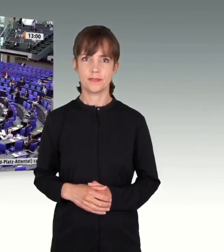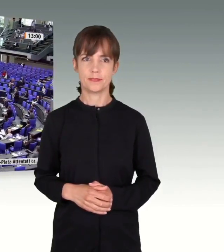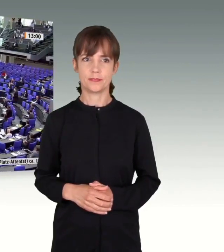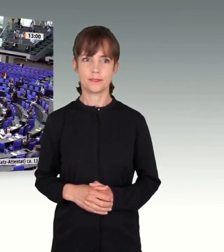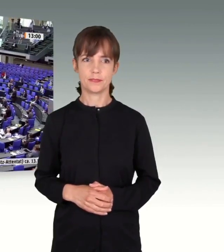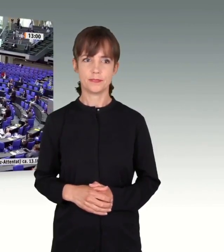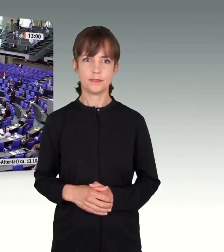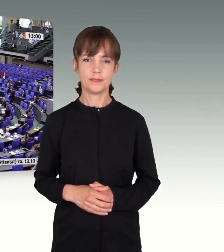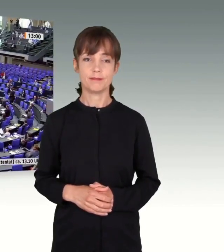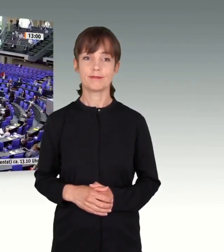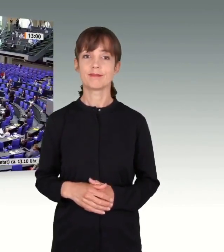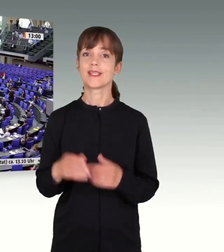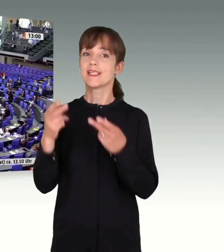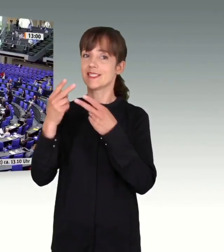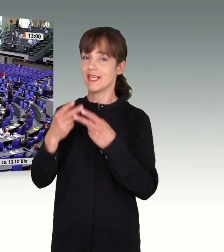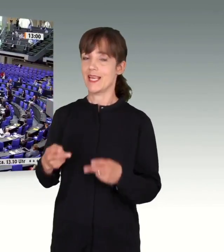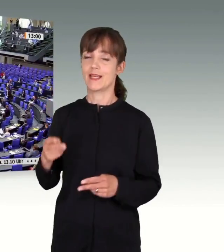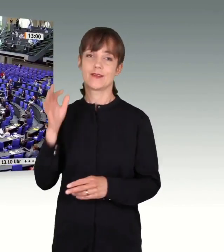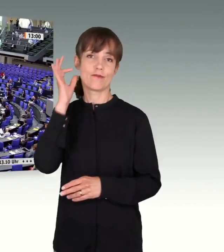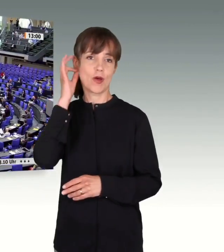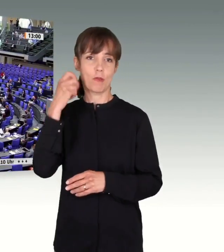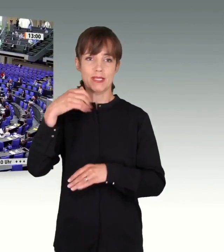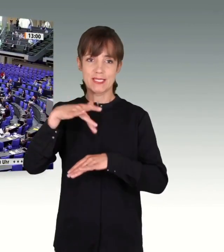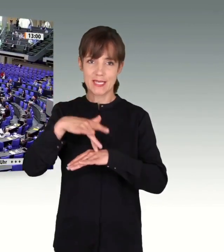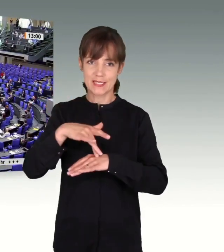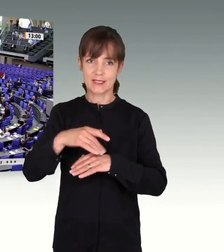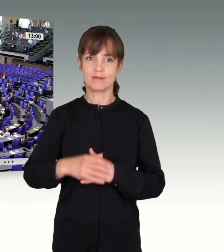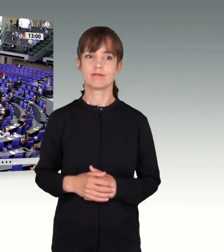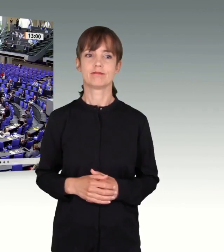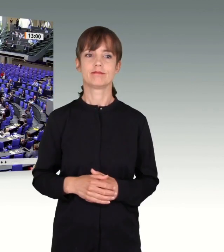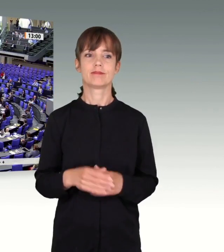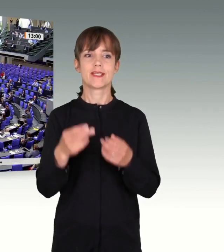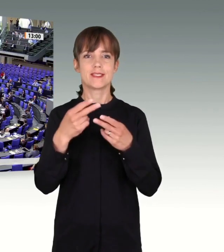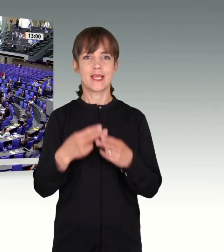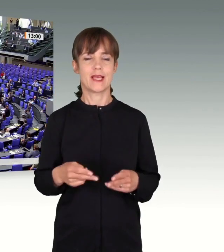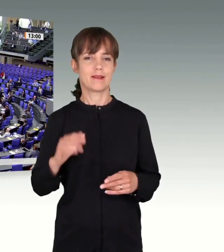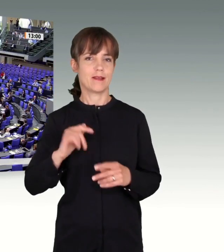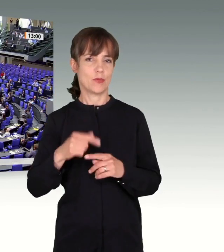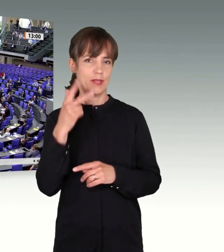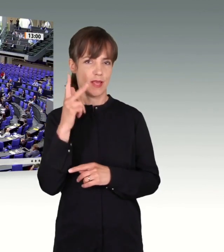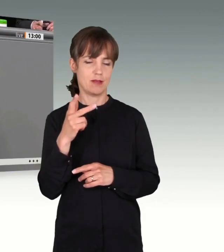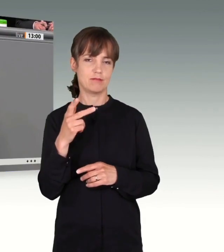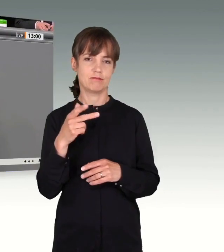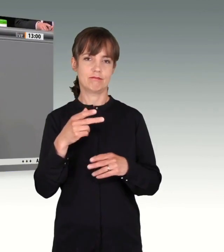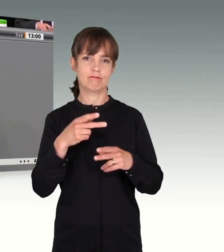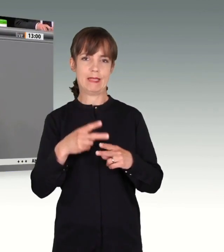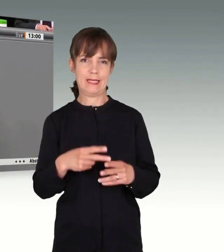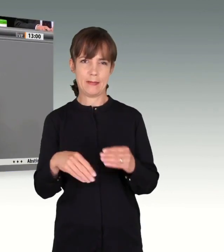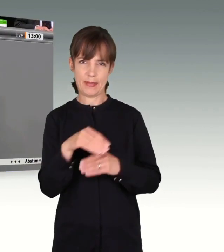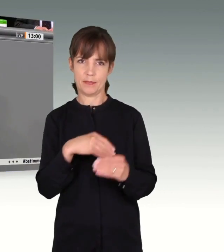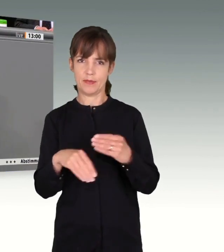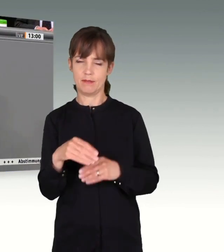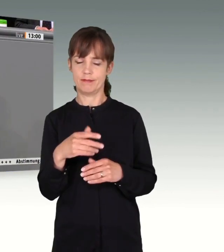Sehr geehrte Frau Präsidentin! Sehr geehrte Damen und Herren Hinterbliebene, die Sie Todesopfer beklagen,